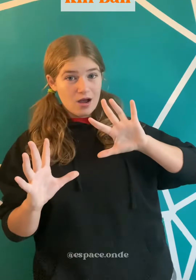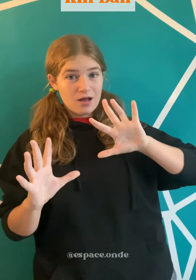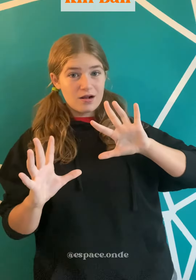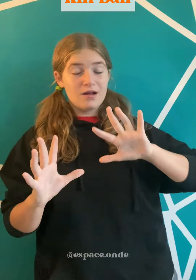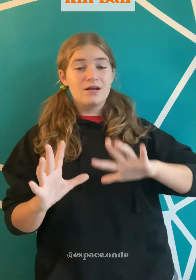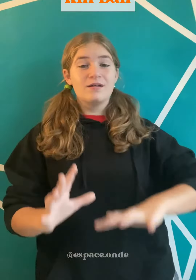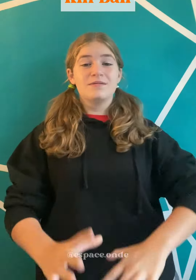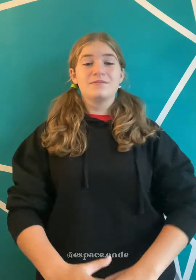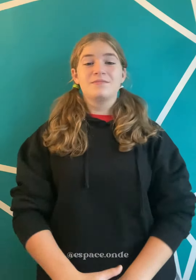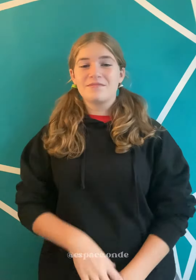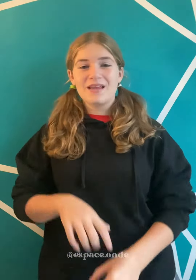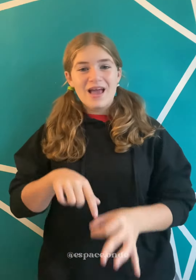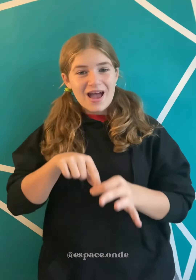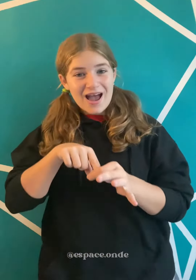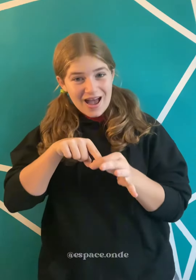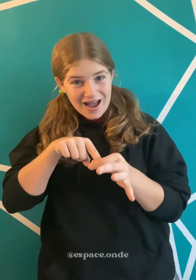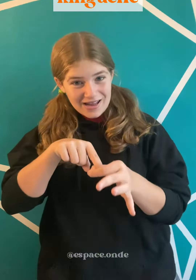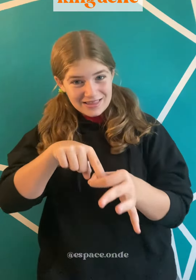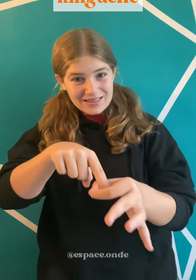Ringuette